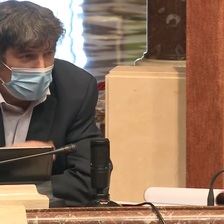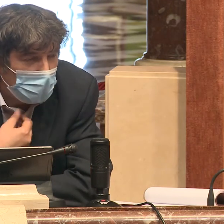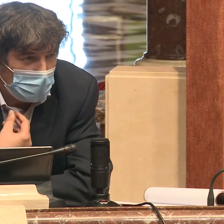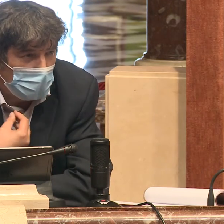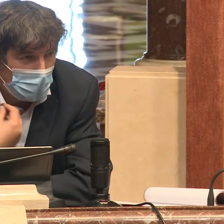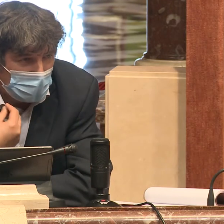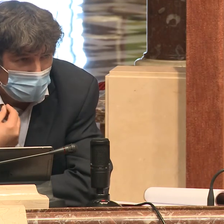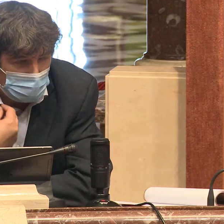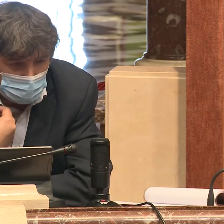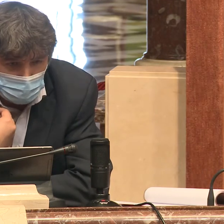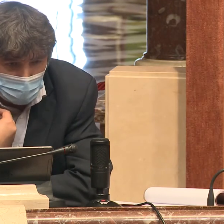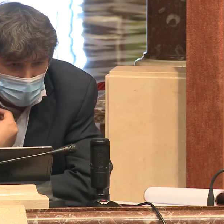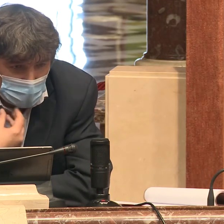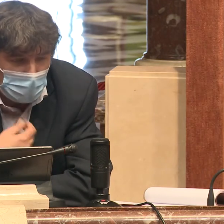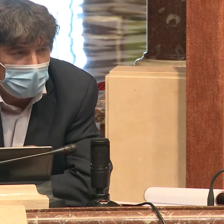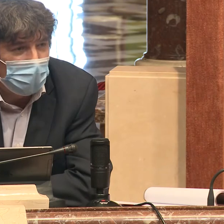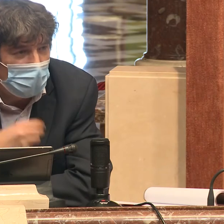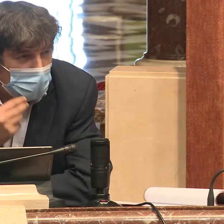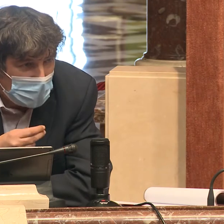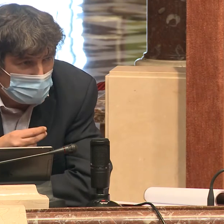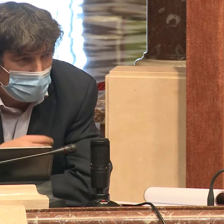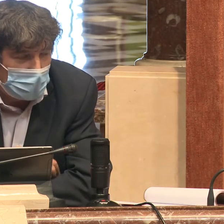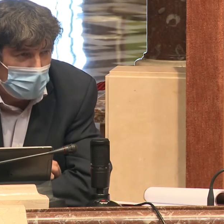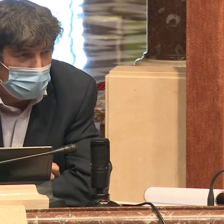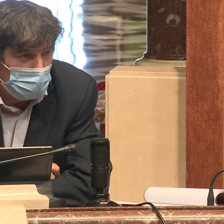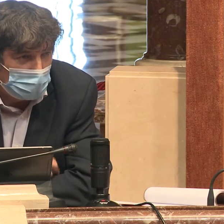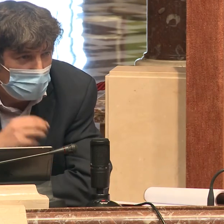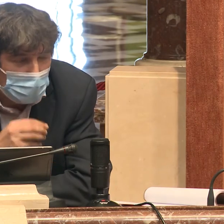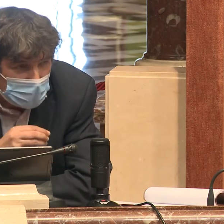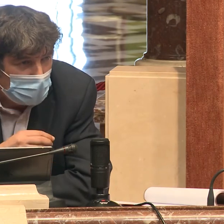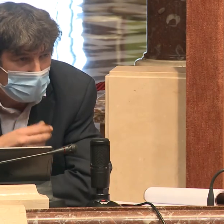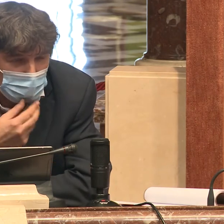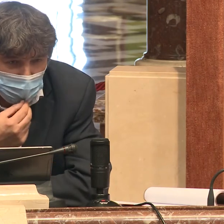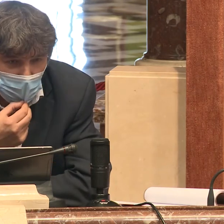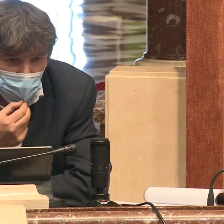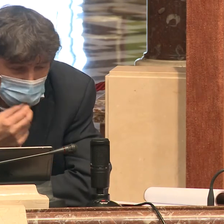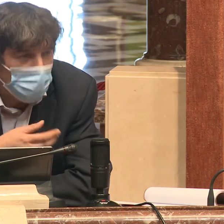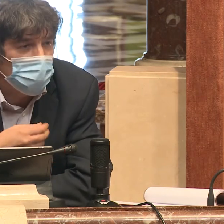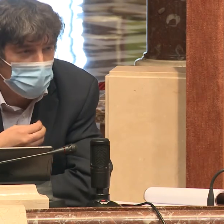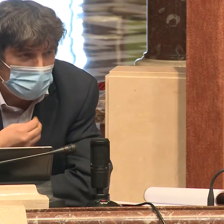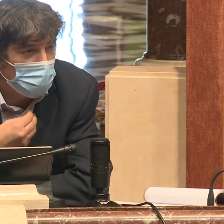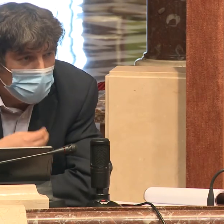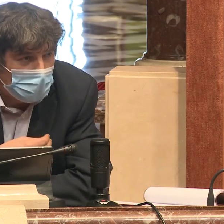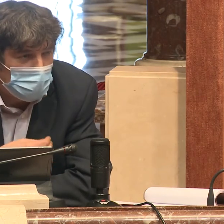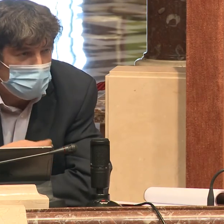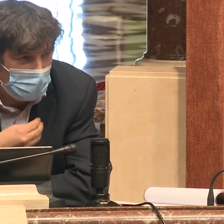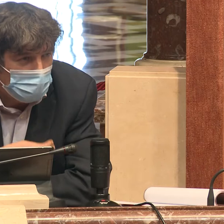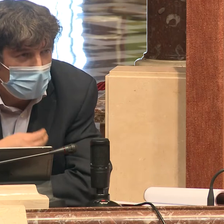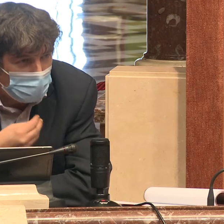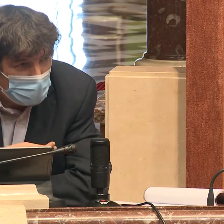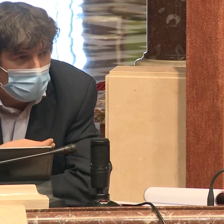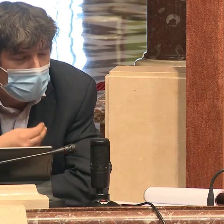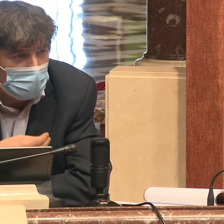que recuerde como algo personal que desde 2014 que nacimos, desde 2015, en todos nuestros actos públicos